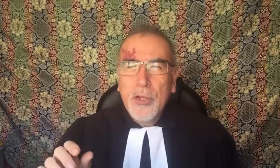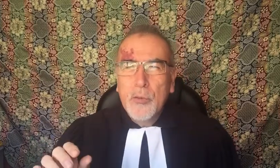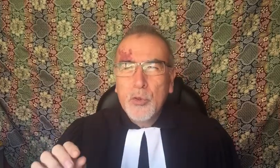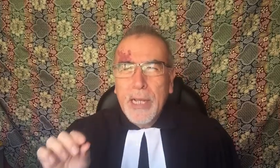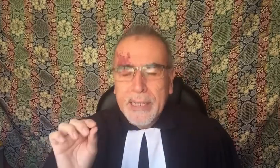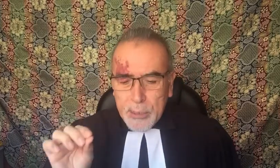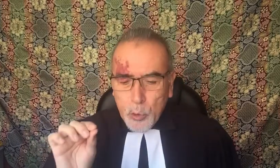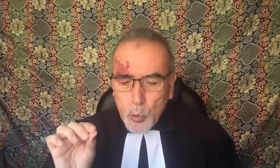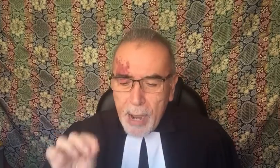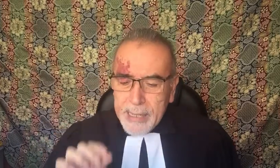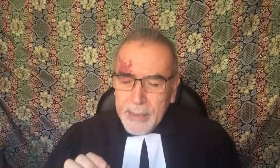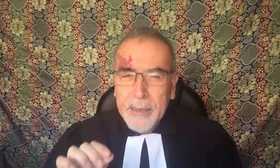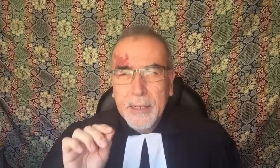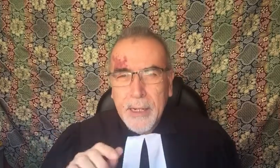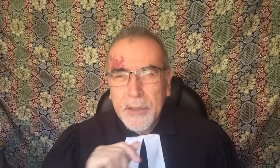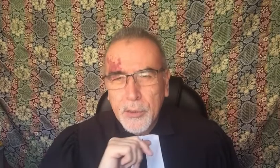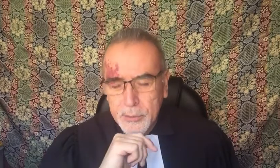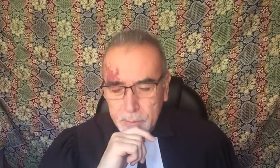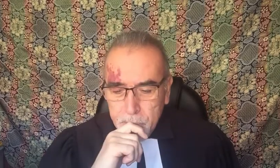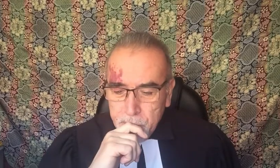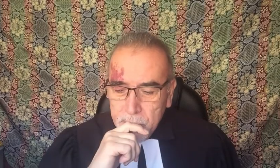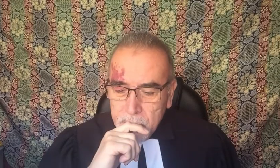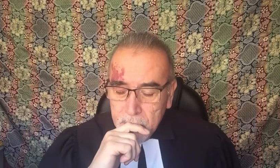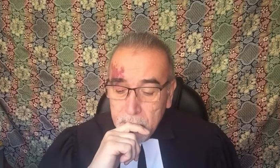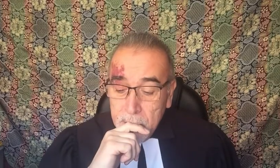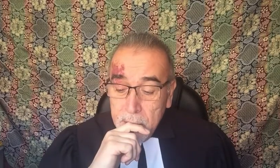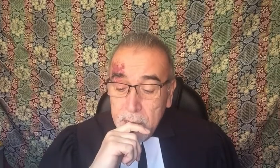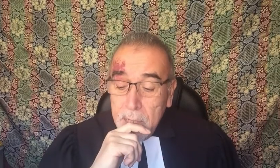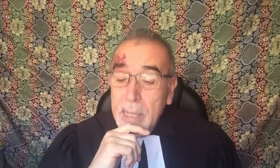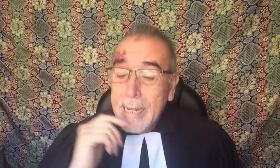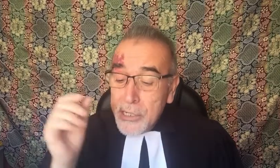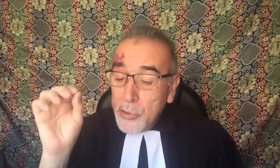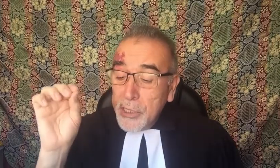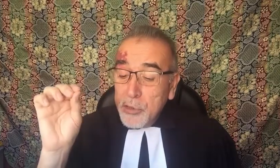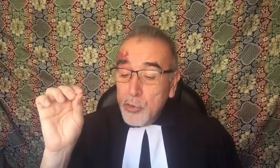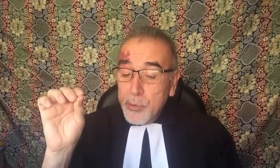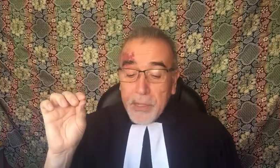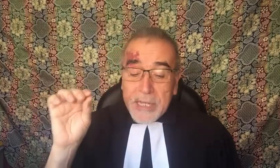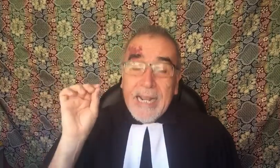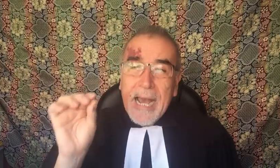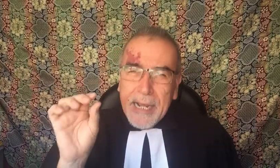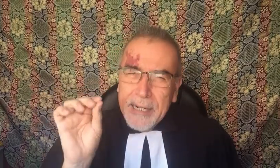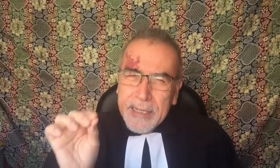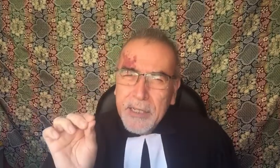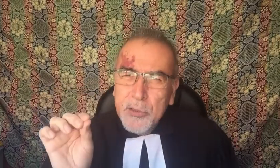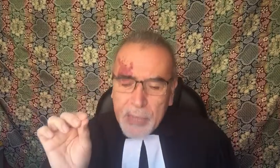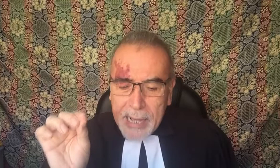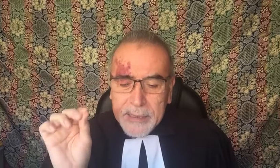cultura greco-romana en la región. El hecho que Jesús predicara en estas ciudades